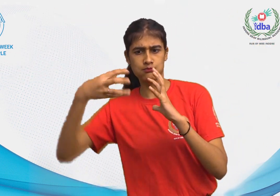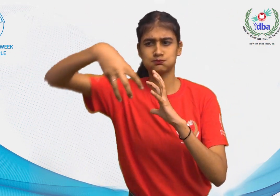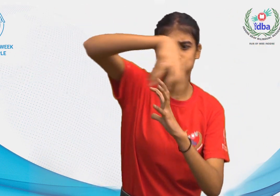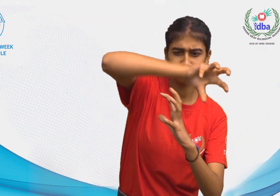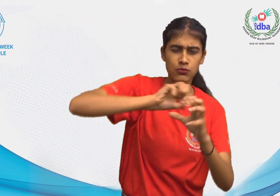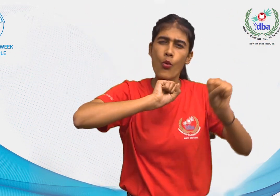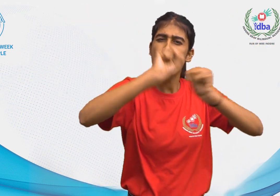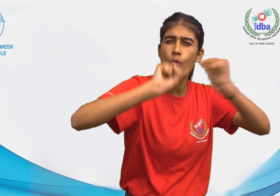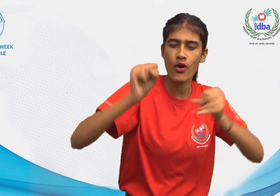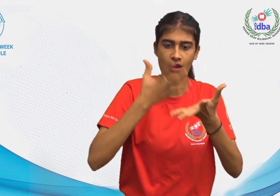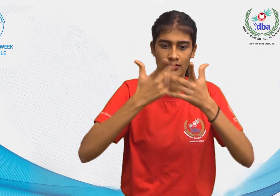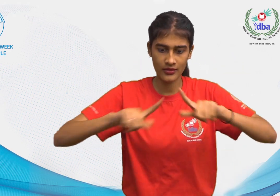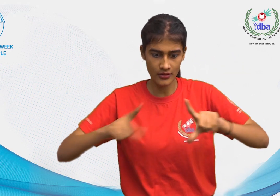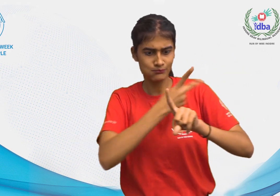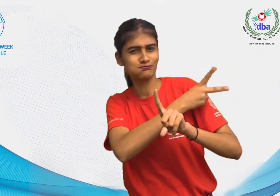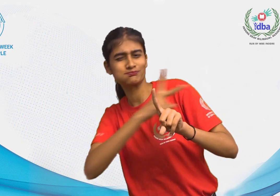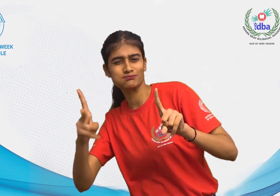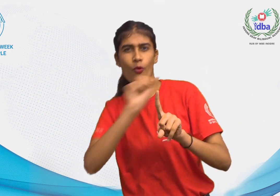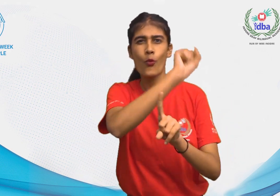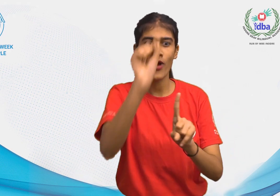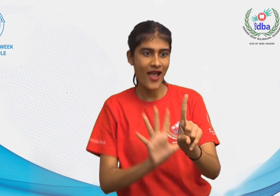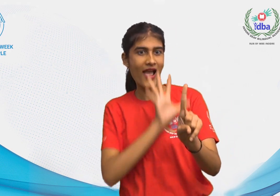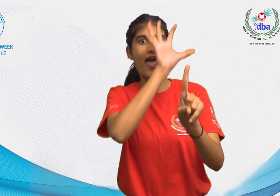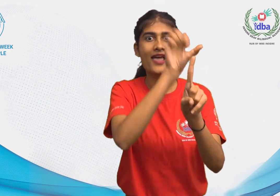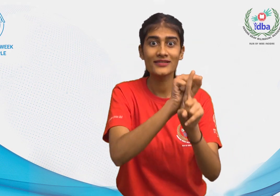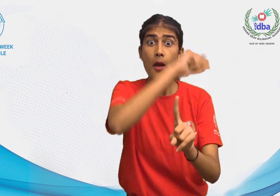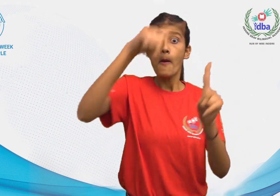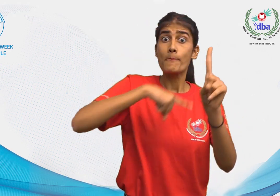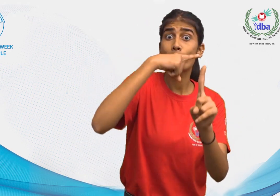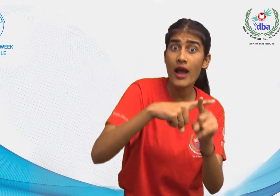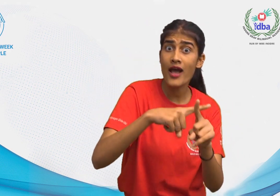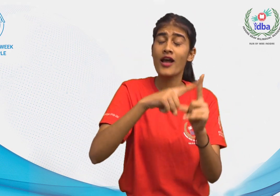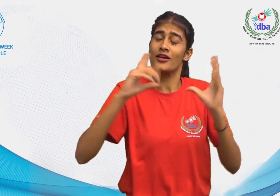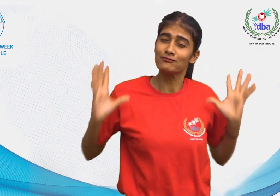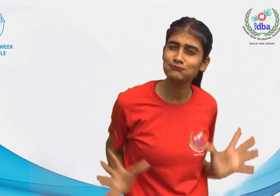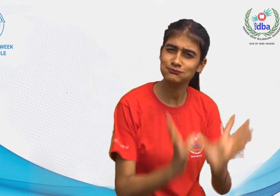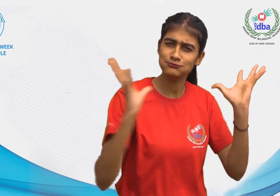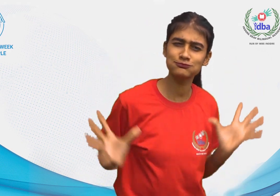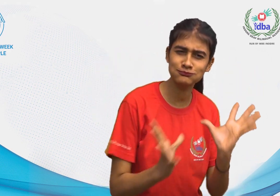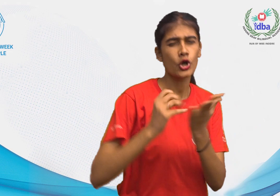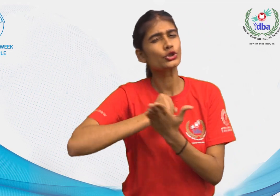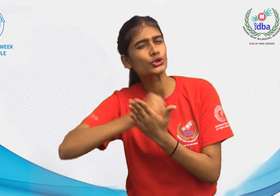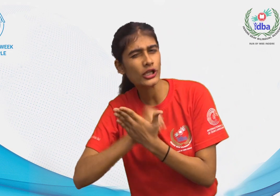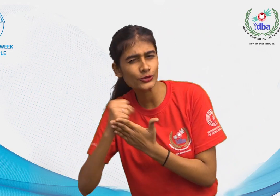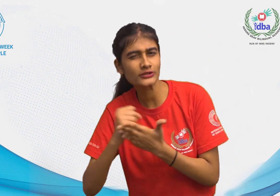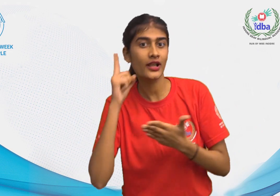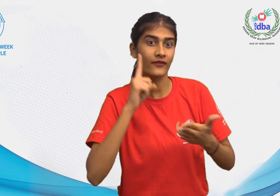में विभिन राश्टिय सांकेतिक भाषाओ को पहचानने और बढ़ावा देने के लिए अपने सामुविक प्रयास करें बधिर